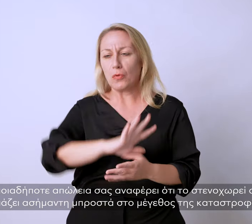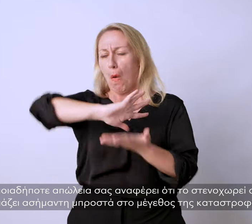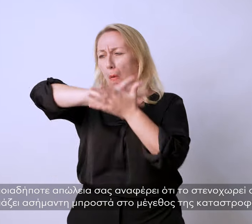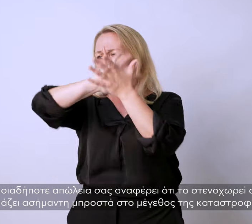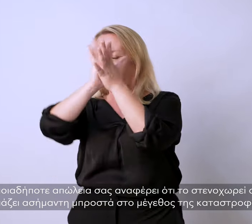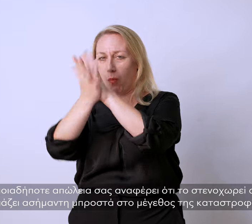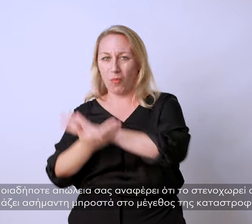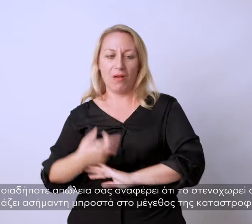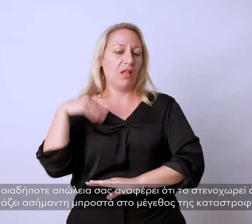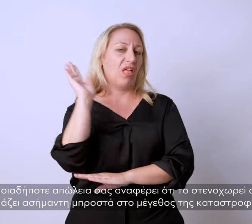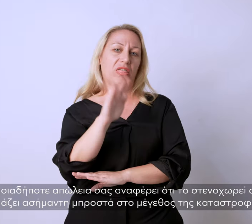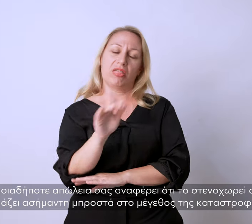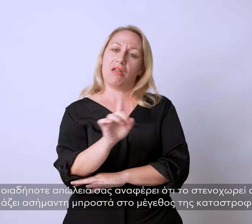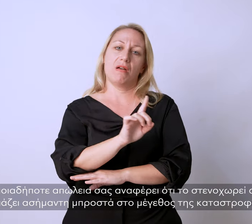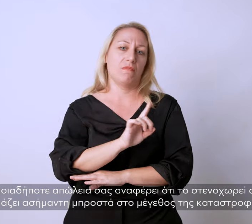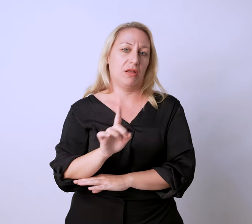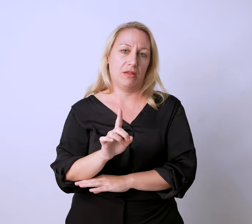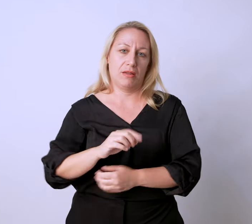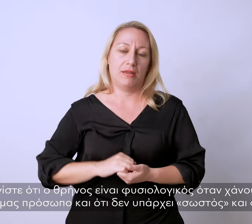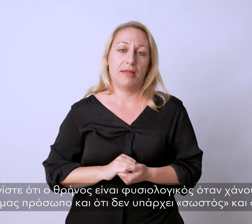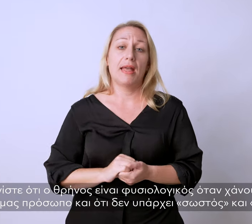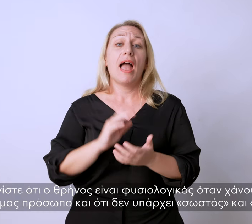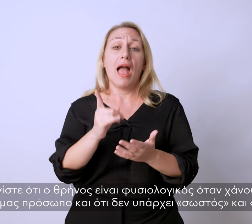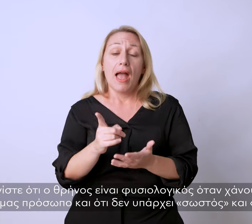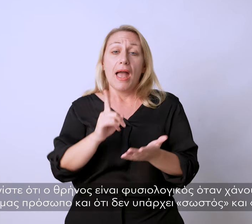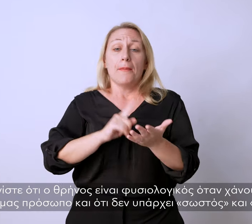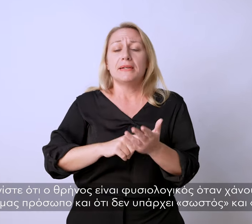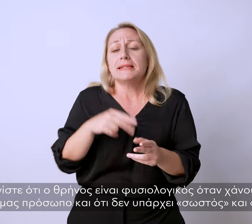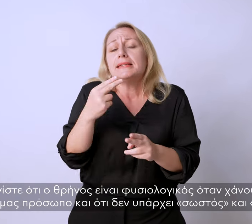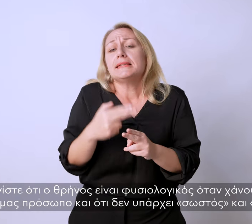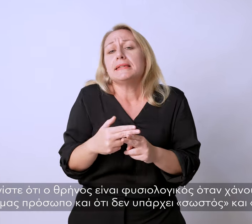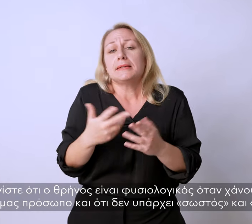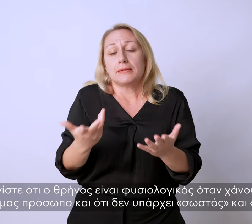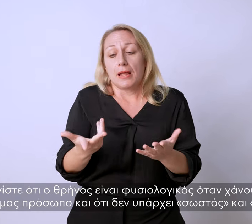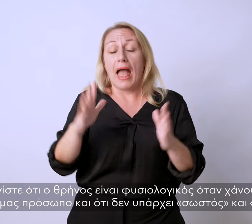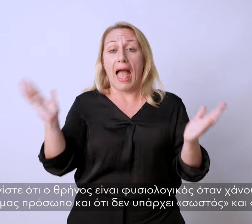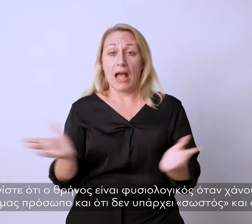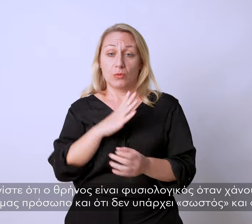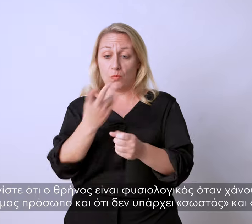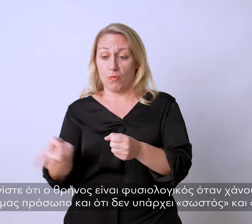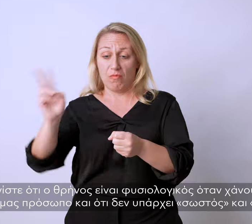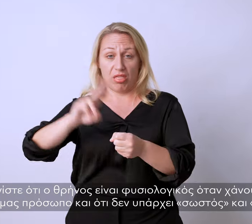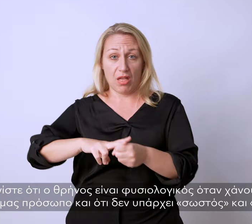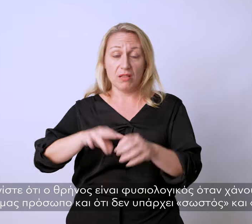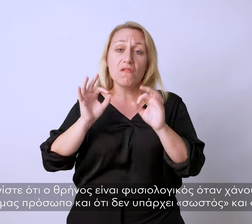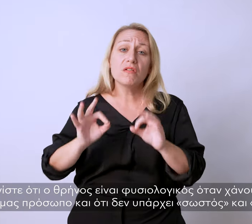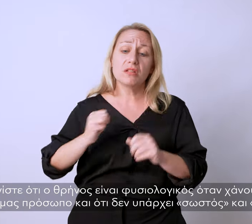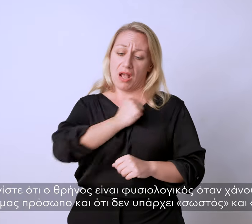προς σας το μέγεθος της καταστροφής. Τονίστε ότι ο θρήνος είναι φυσιολογικός όταν χάνουμε ένα αγαπημένο μας πρόσωπο και ότι δεν